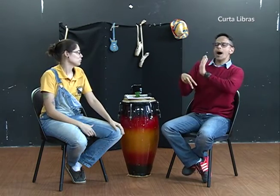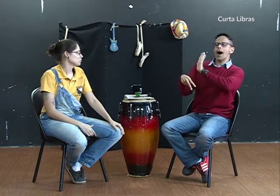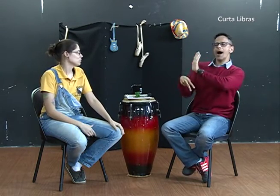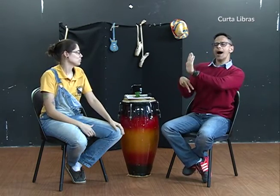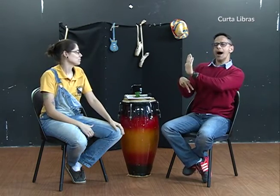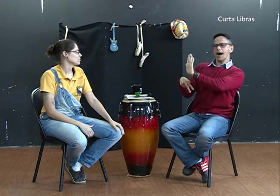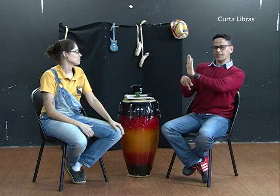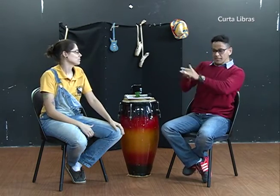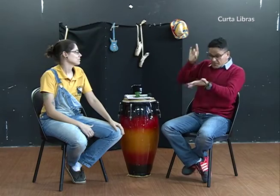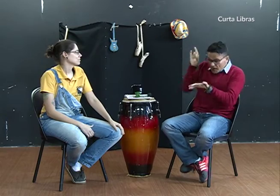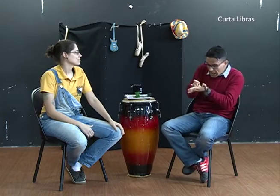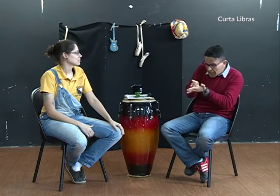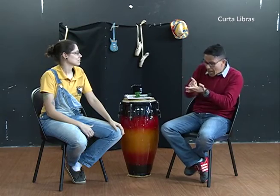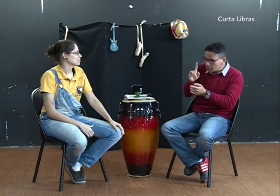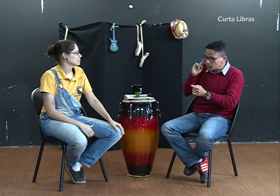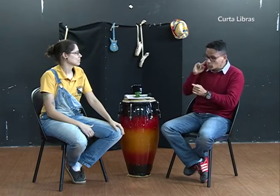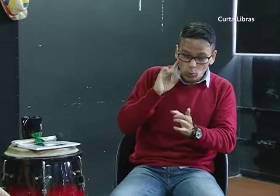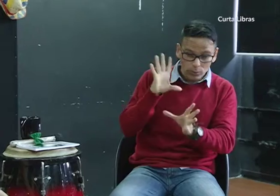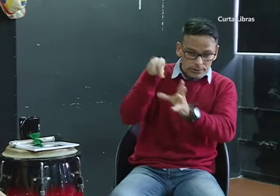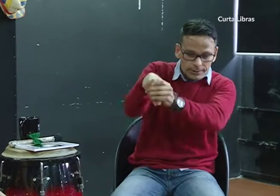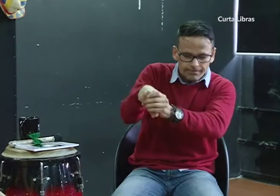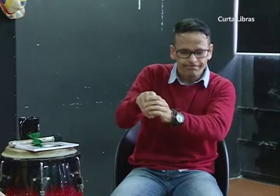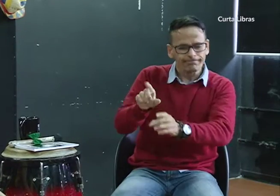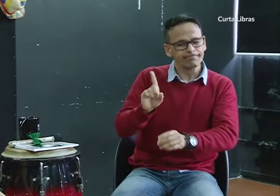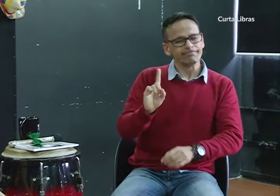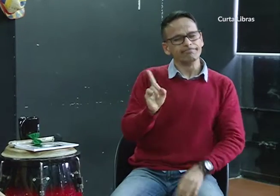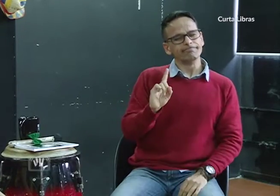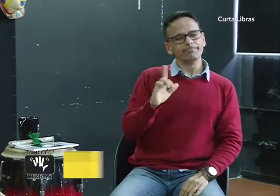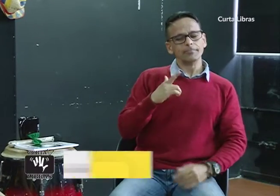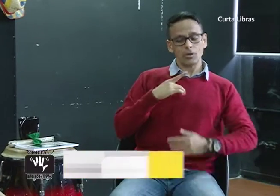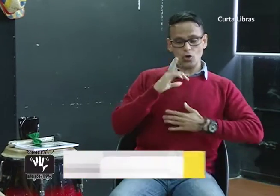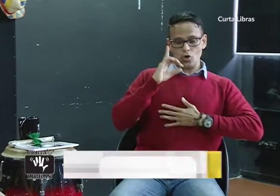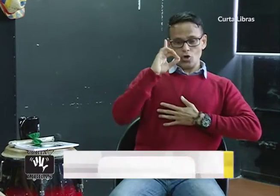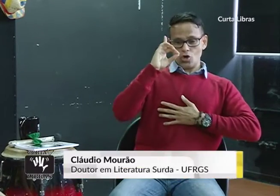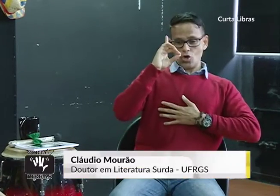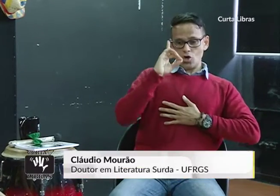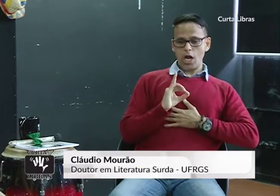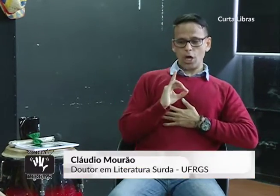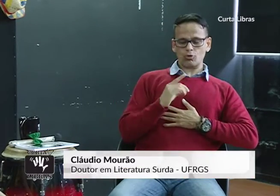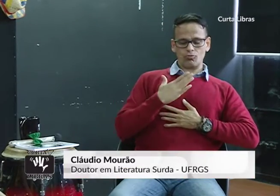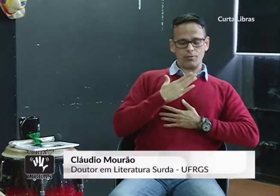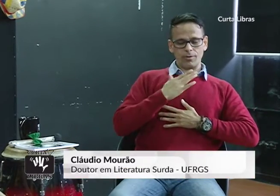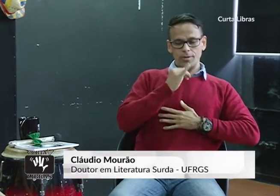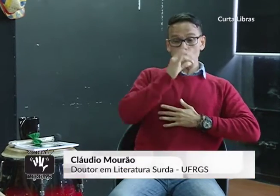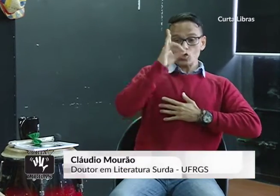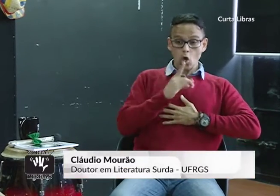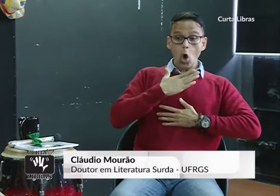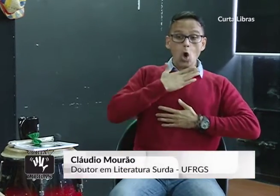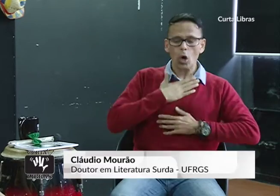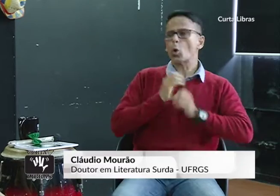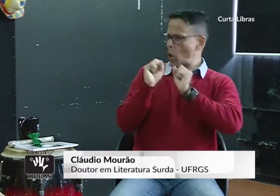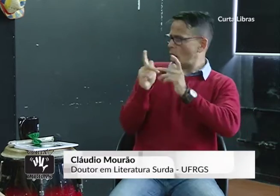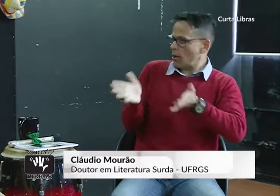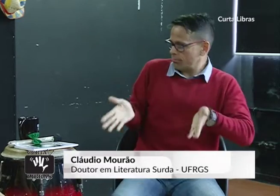mas, na verdade, o surdo não pertence àquele mundo. Ele tem o direito de gostar, ok?